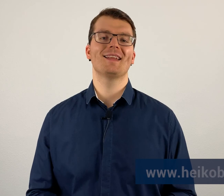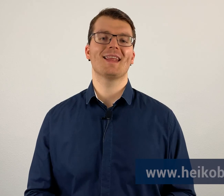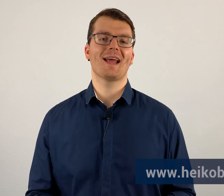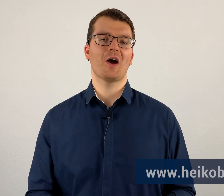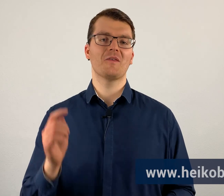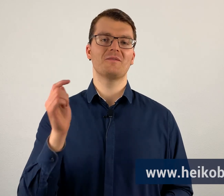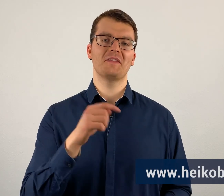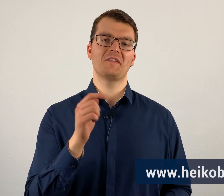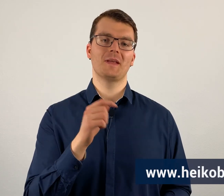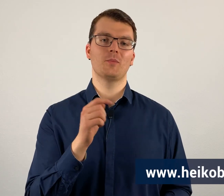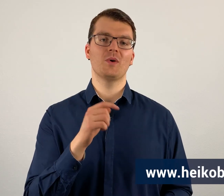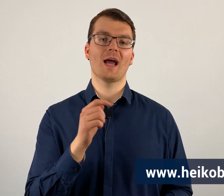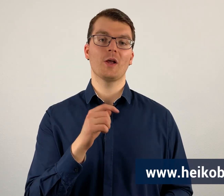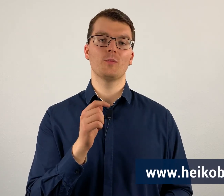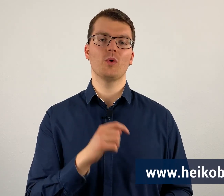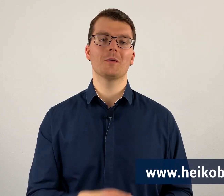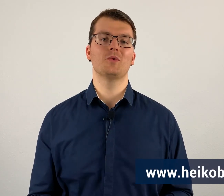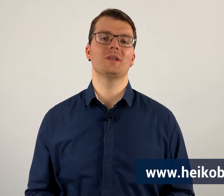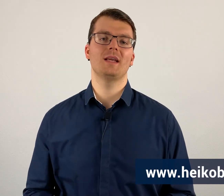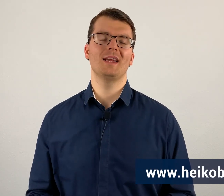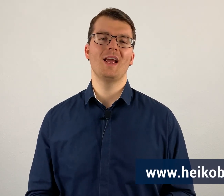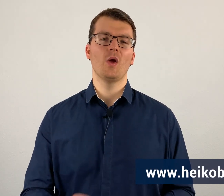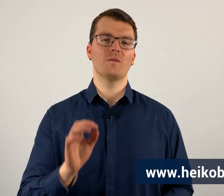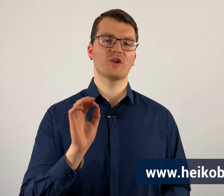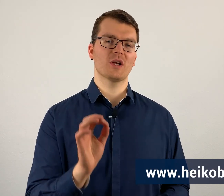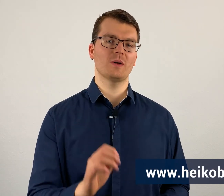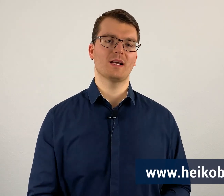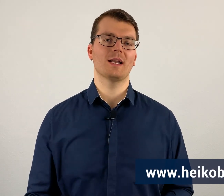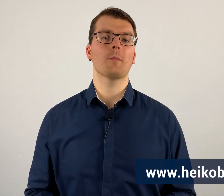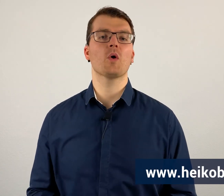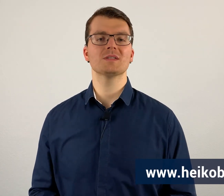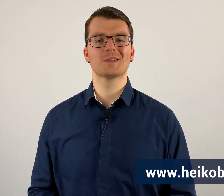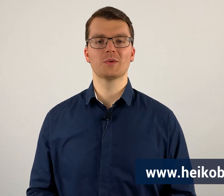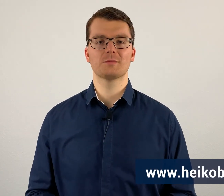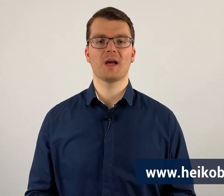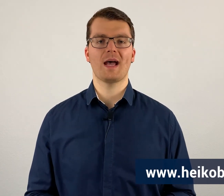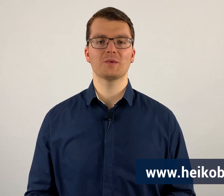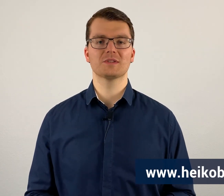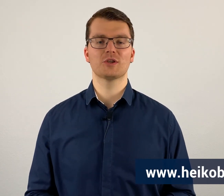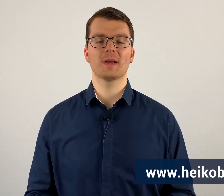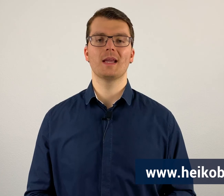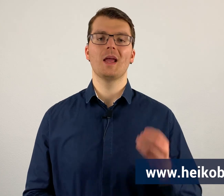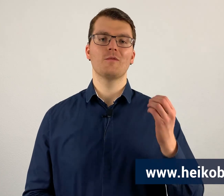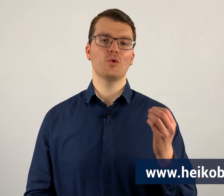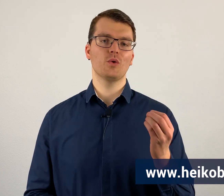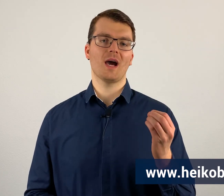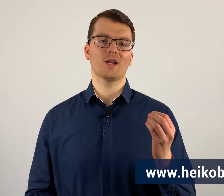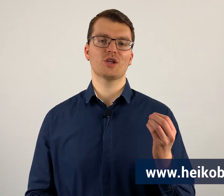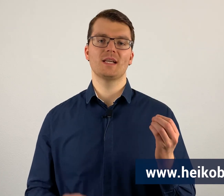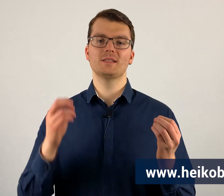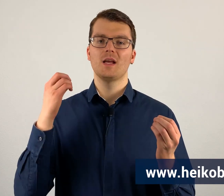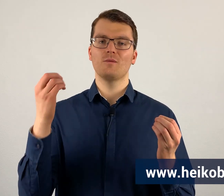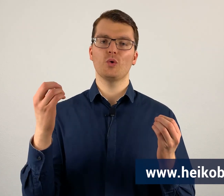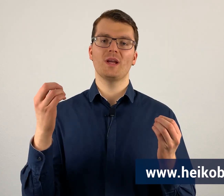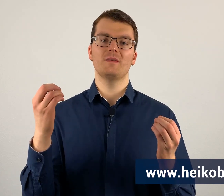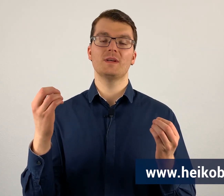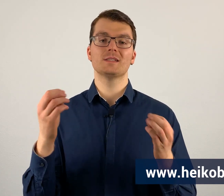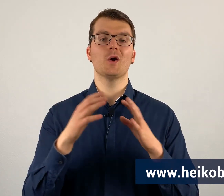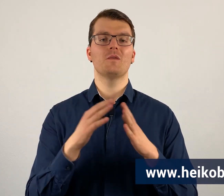dich gerne auf www.heikeburach.de und wir schauen dann in einem kostenlosen Beratungsgespräch, wo du gerade stehst, wo du hin willst und